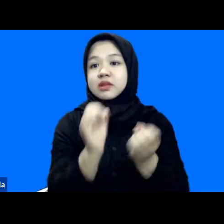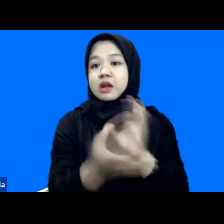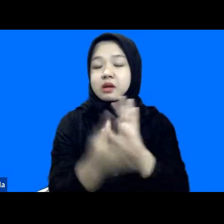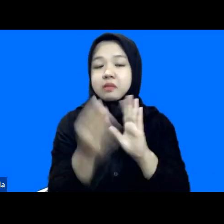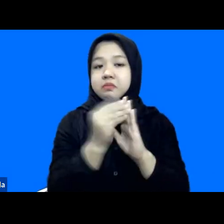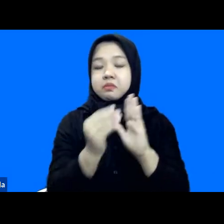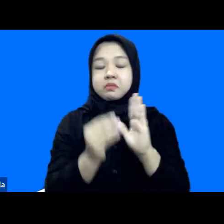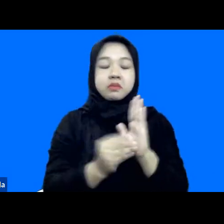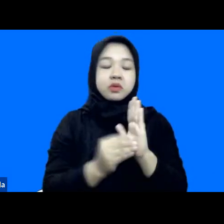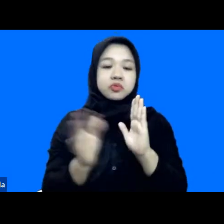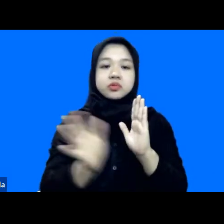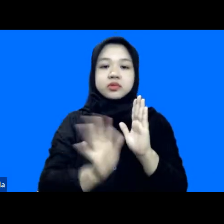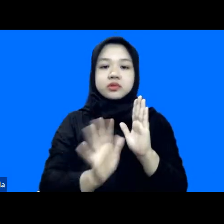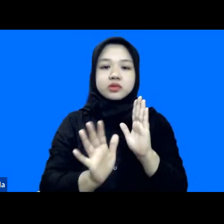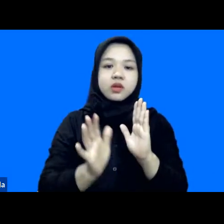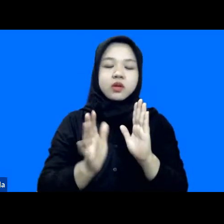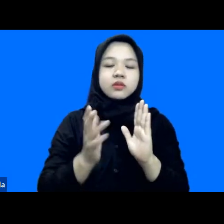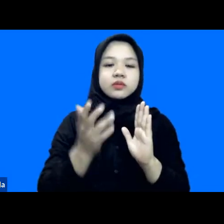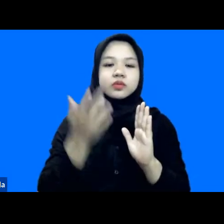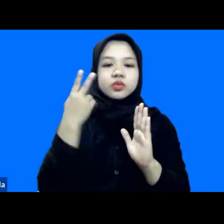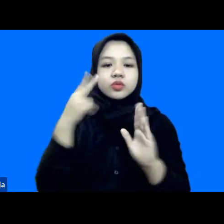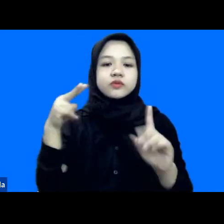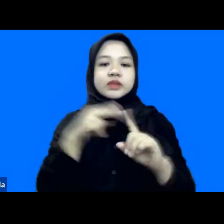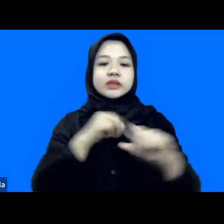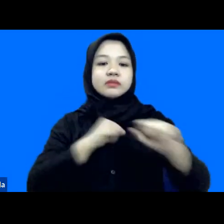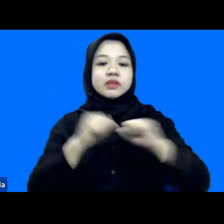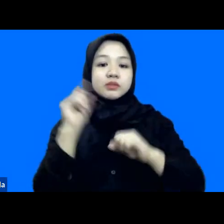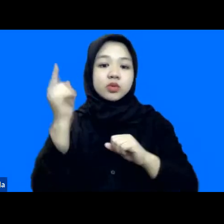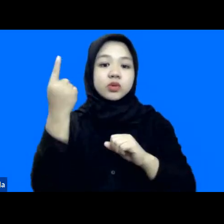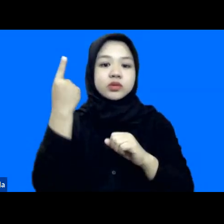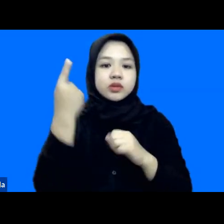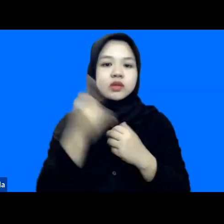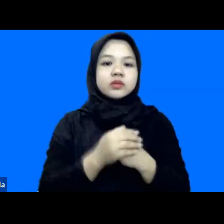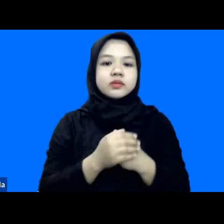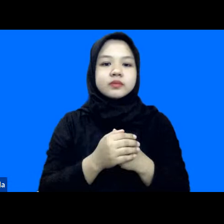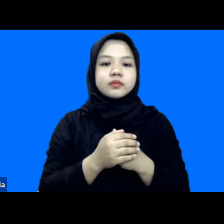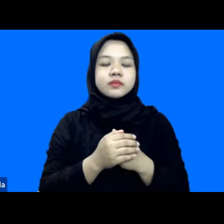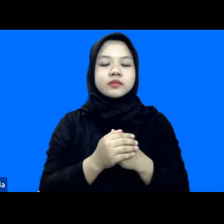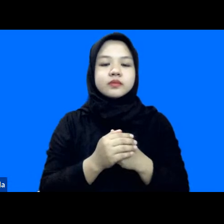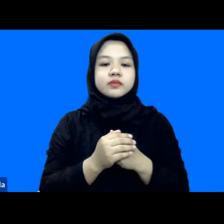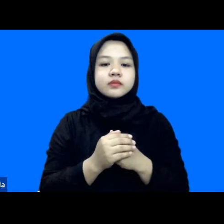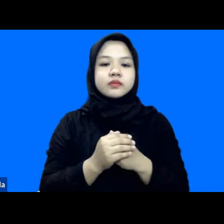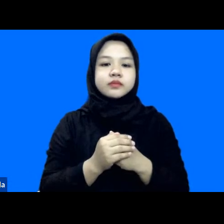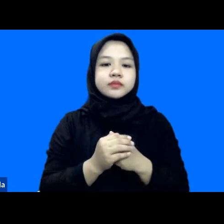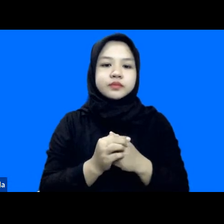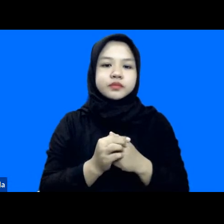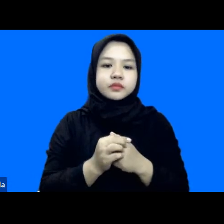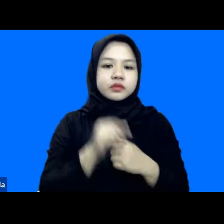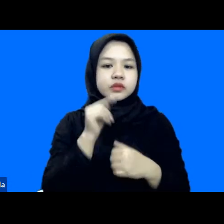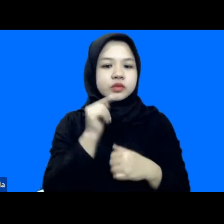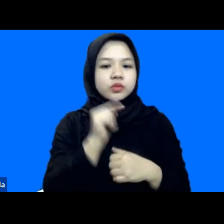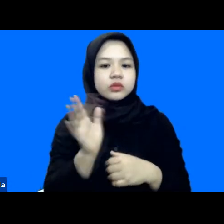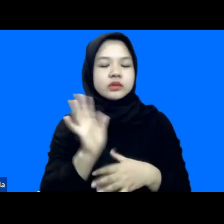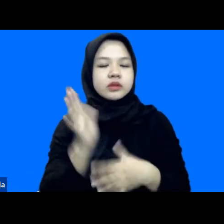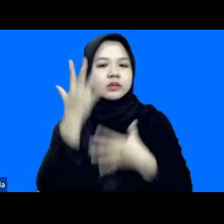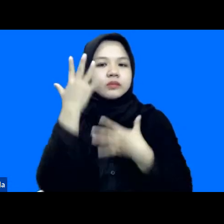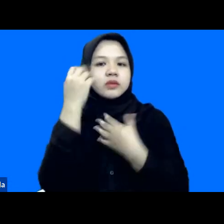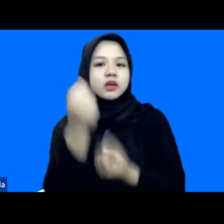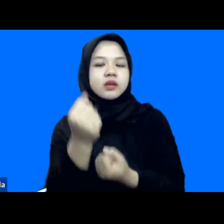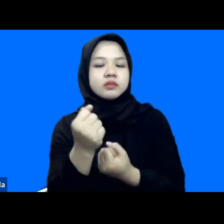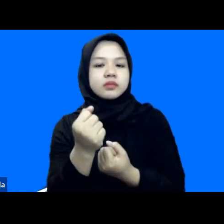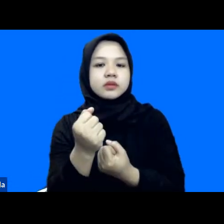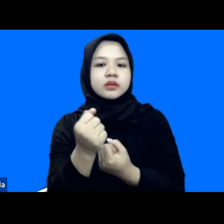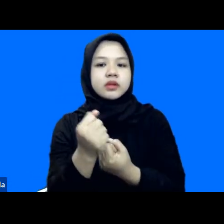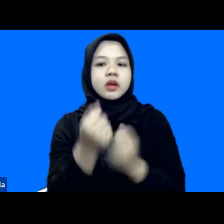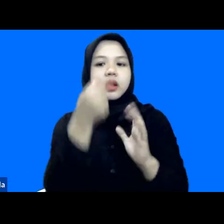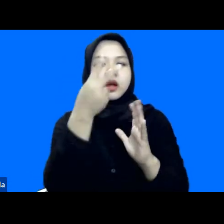apa visi-visi prioritas mereka maka itu jangan harap jangan harap